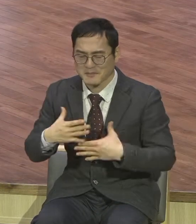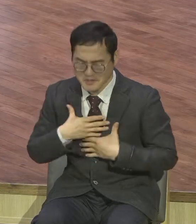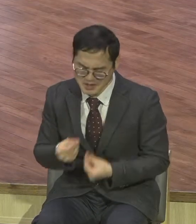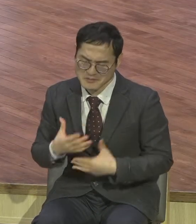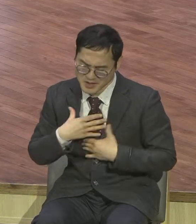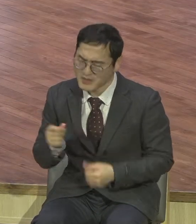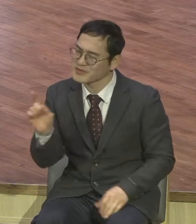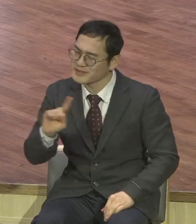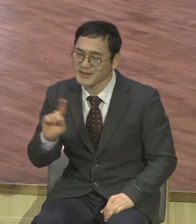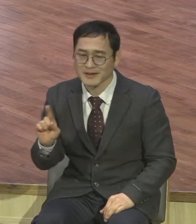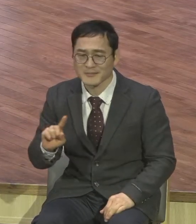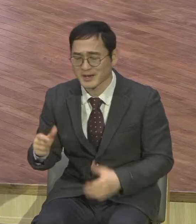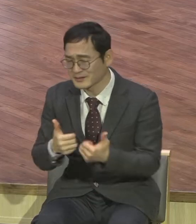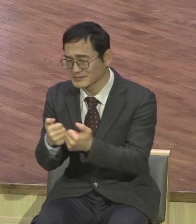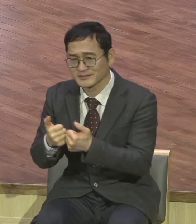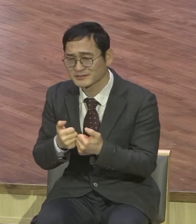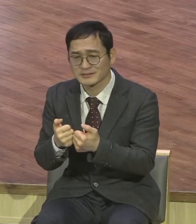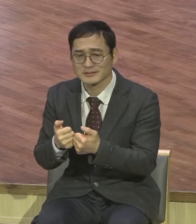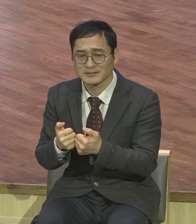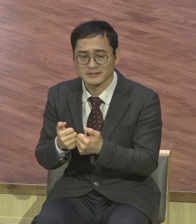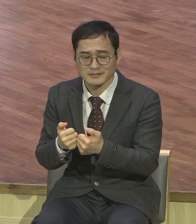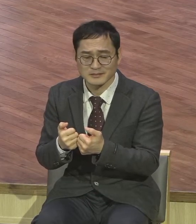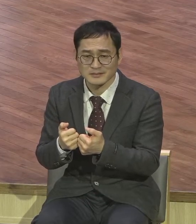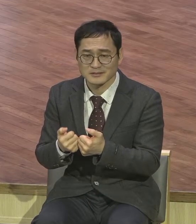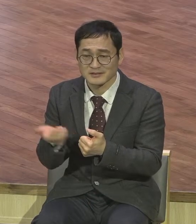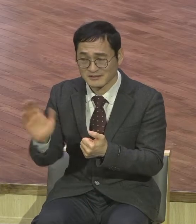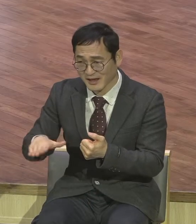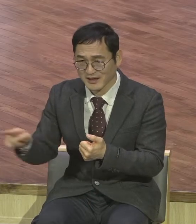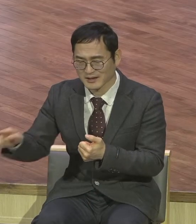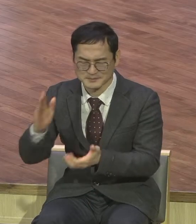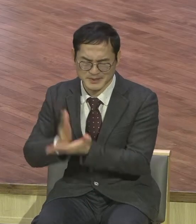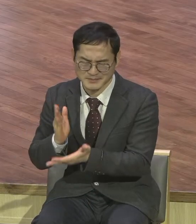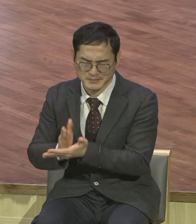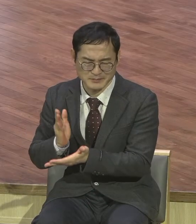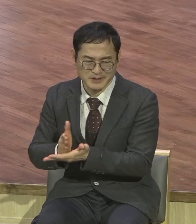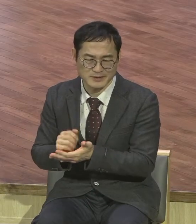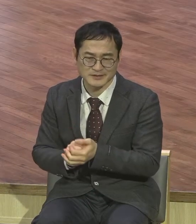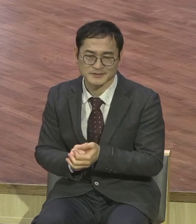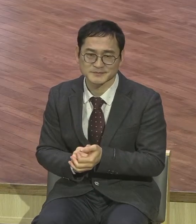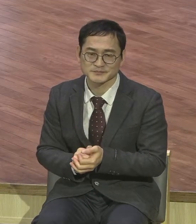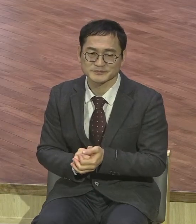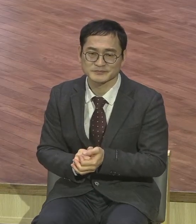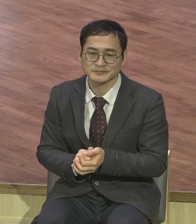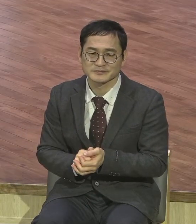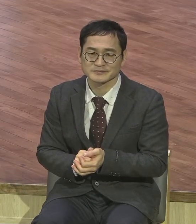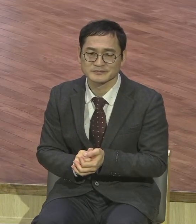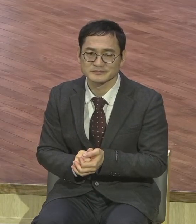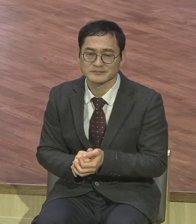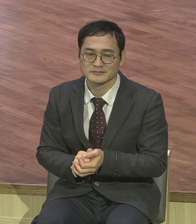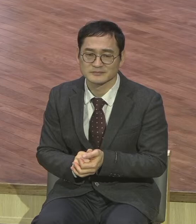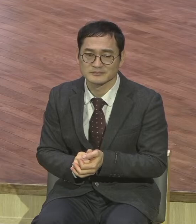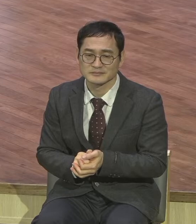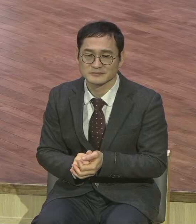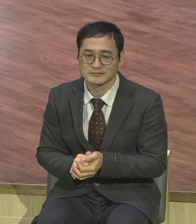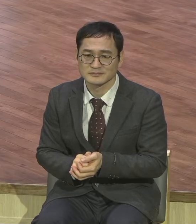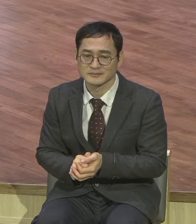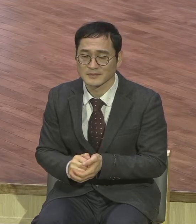여러분 또 했잖아요 그 강토사님 말해야죠 어쩔 거예요 이것 때문에 시험 들고 이것